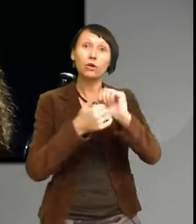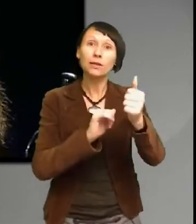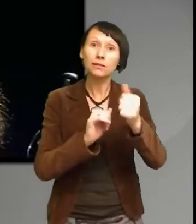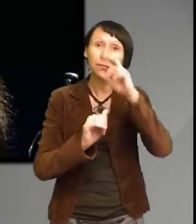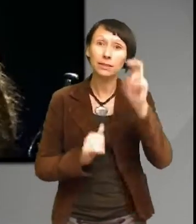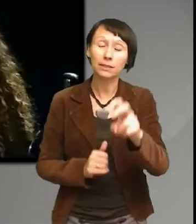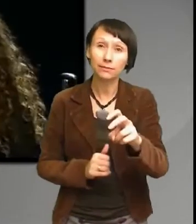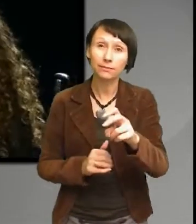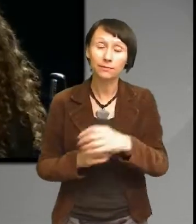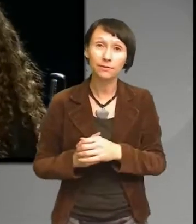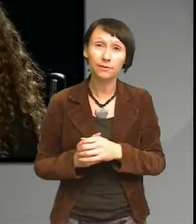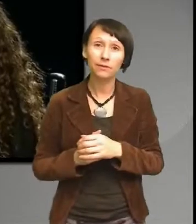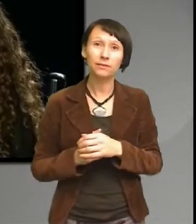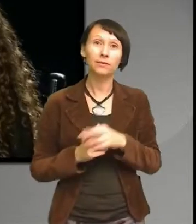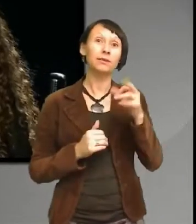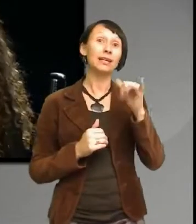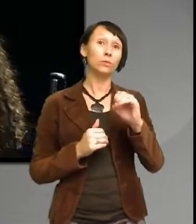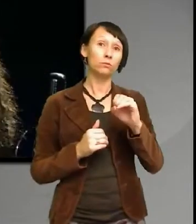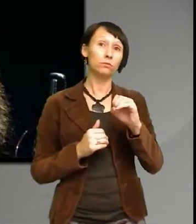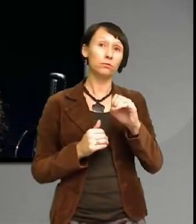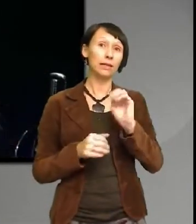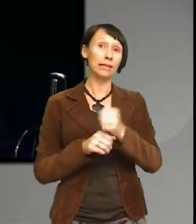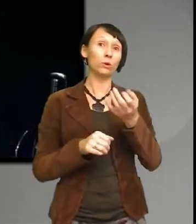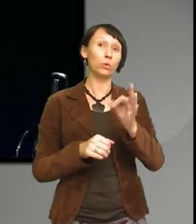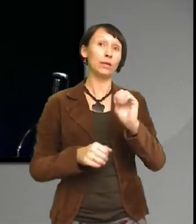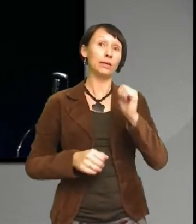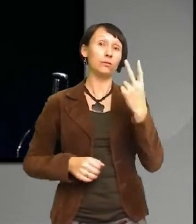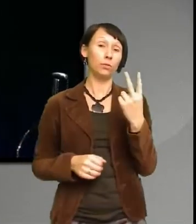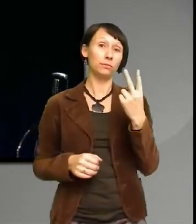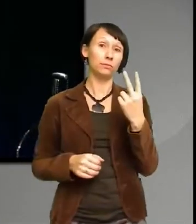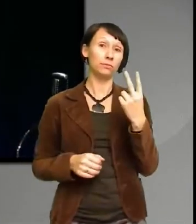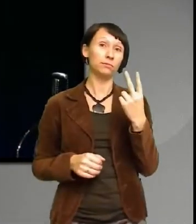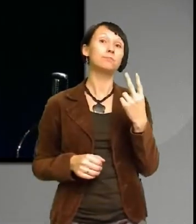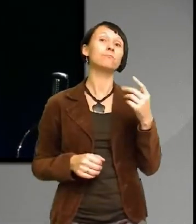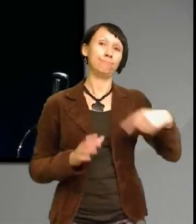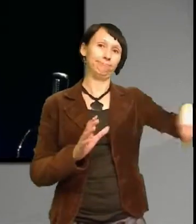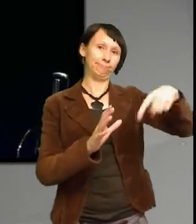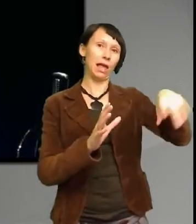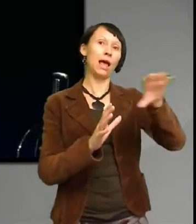i Rio 92 då funderade man just kring det här och nu nu är det dags igen